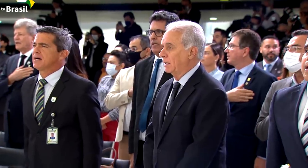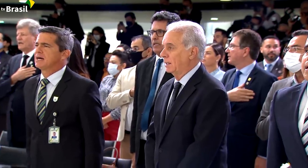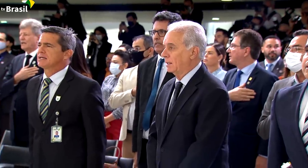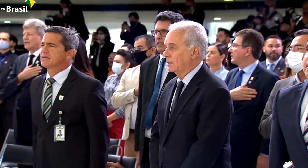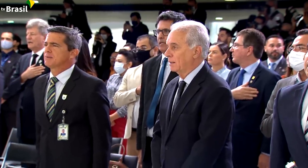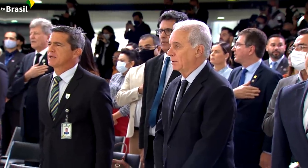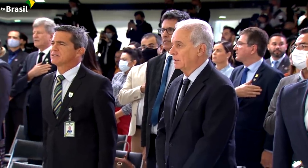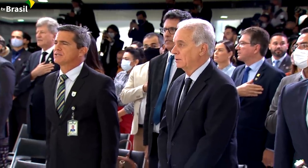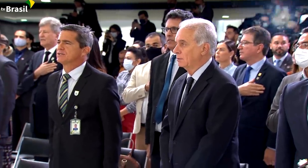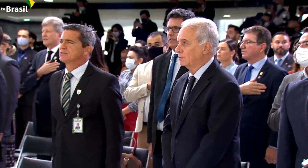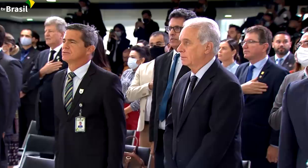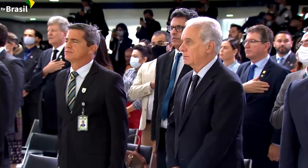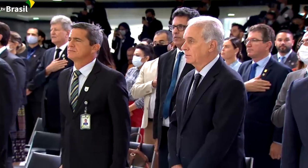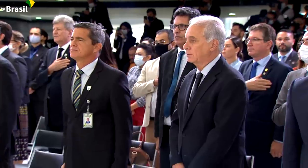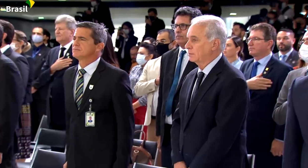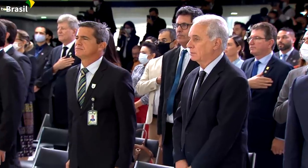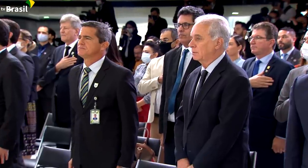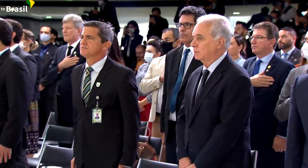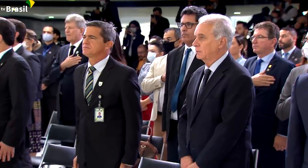pátria amada, Brasil.